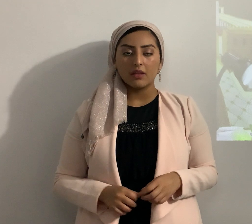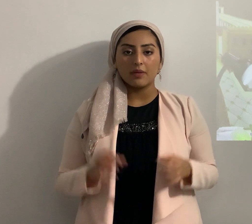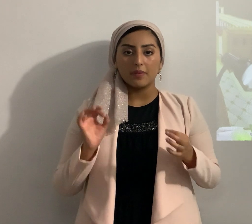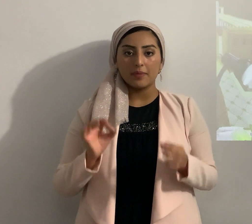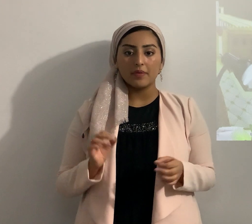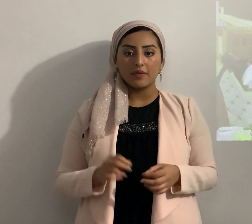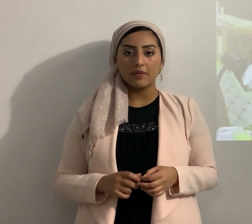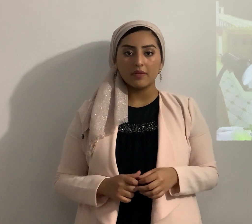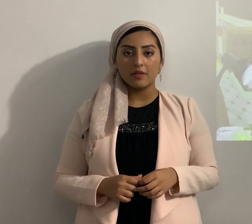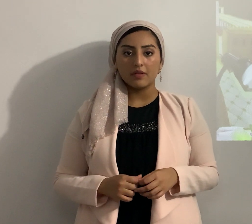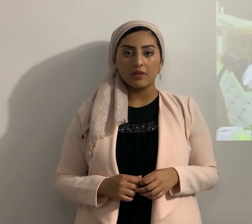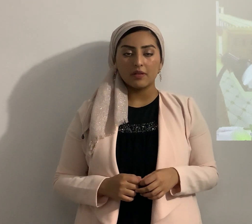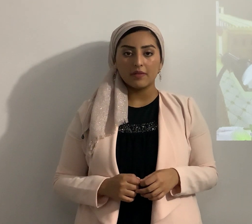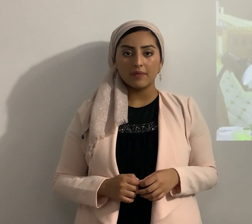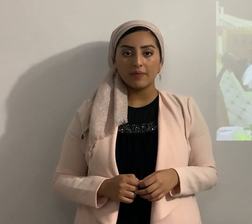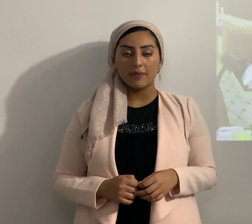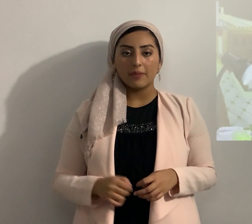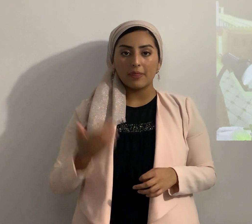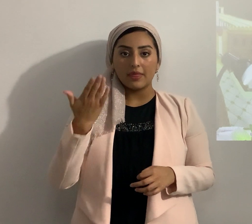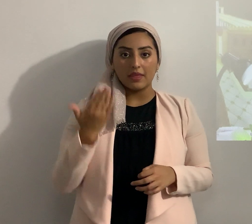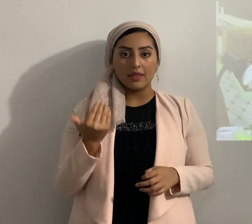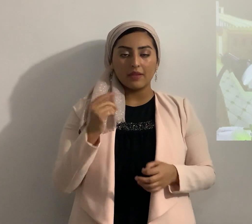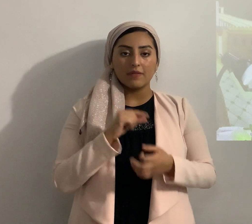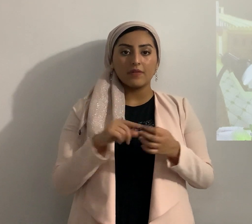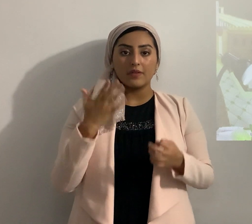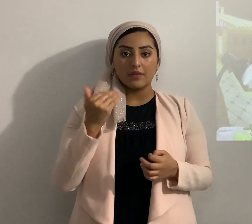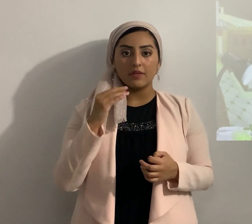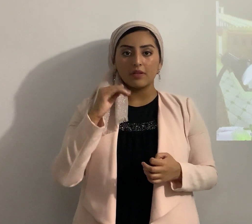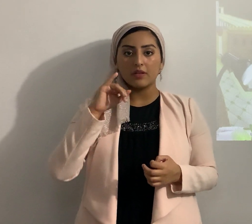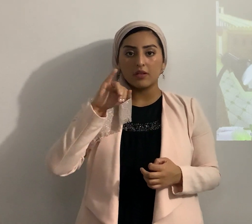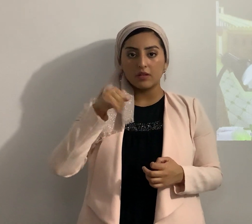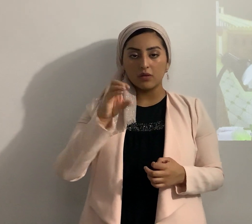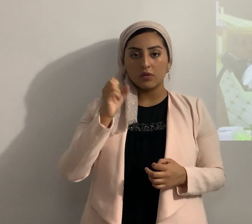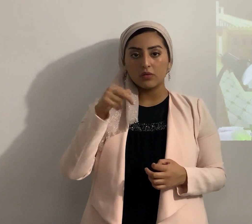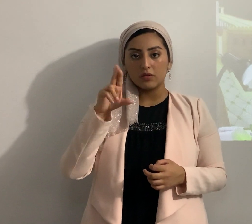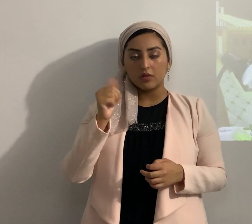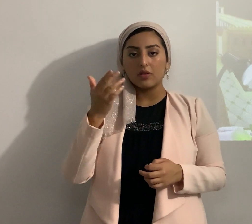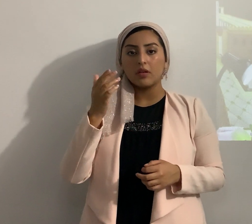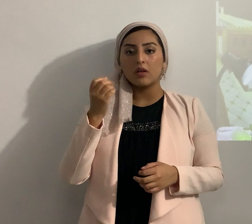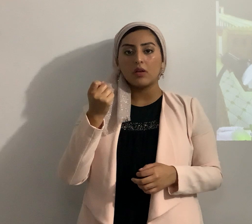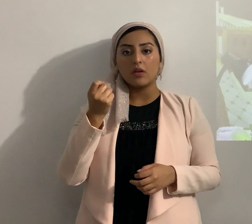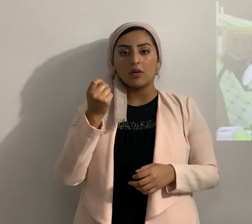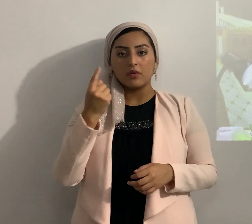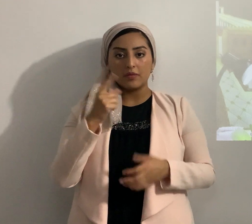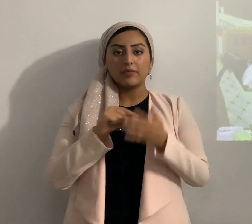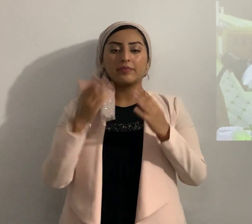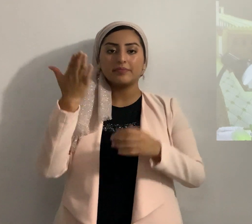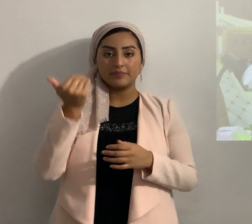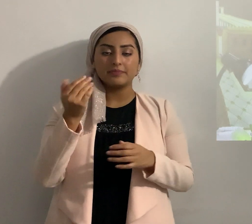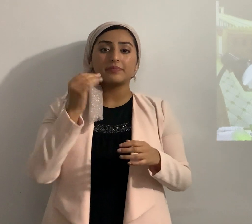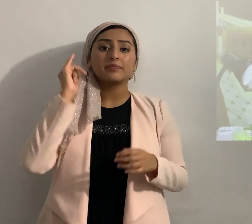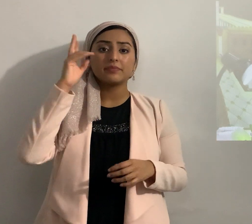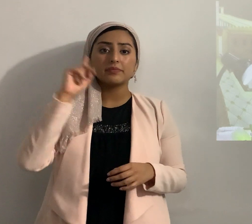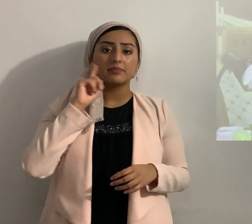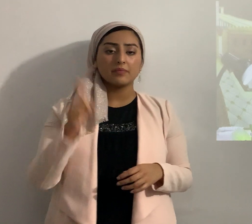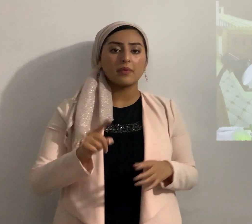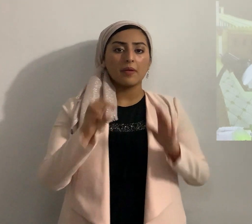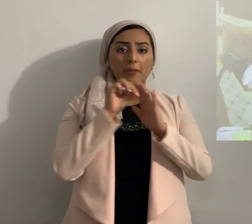perfecto 15 verso 15 Josué 11 verso 15 de la manera que Yahweh lo había mandado a Moisés su siervo así